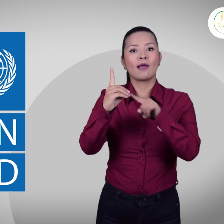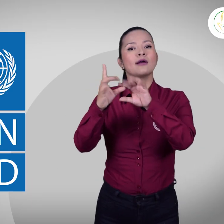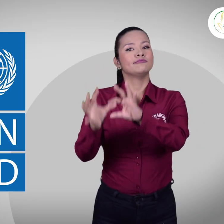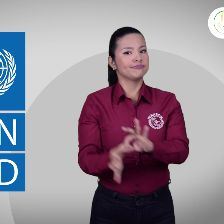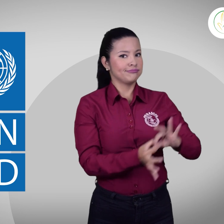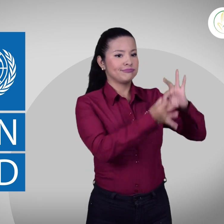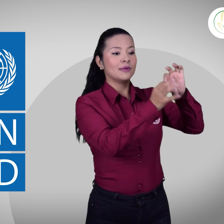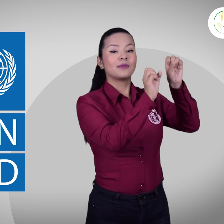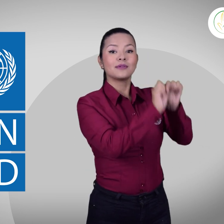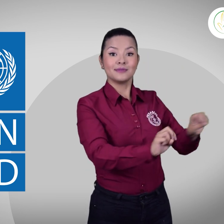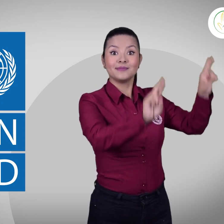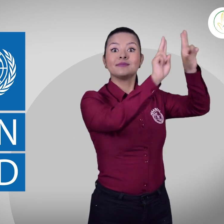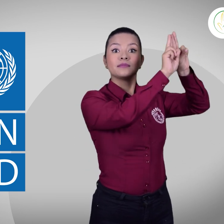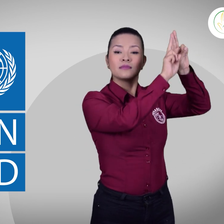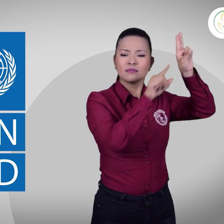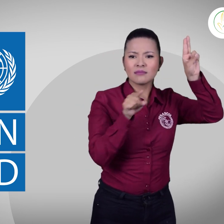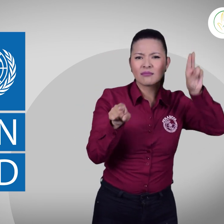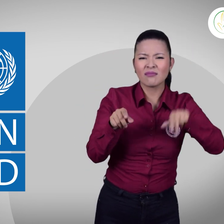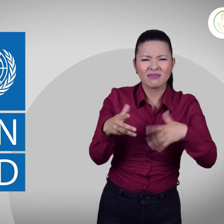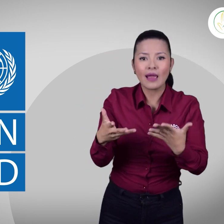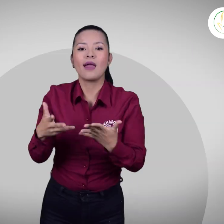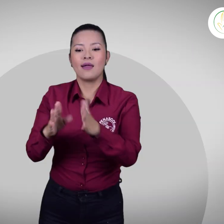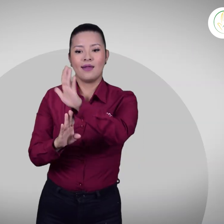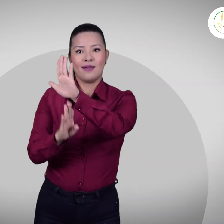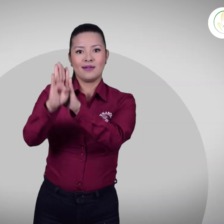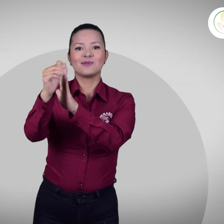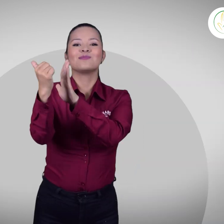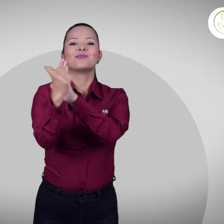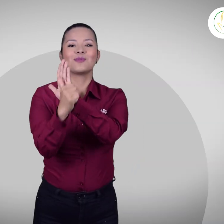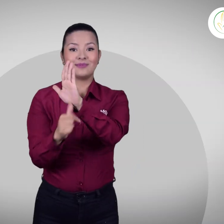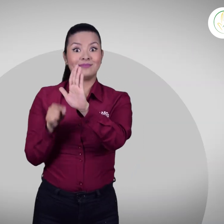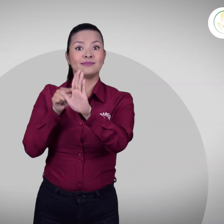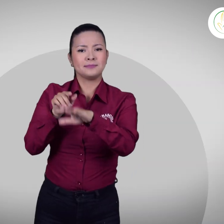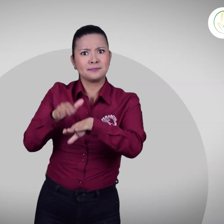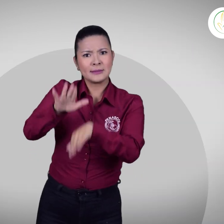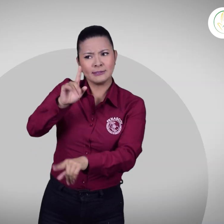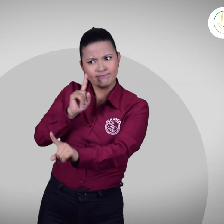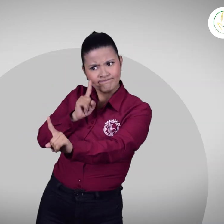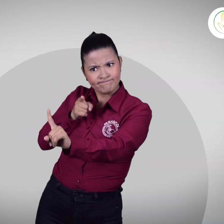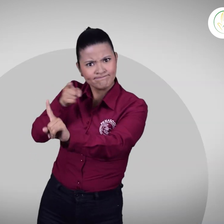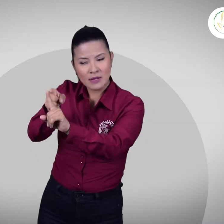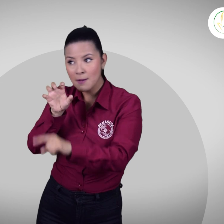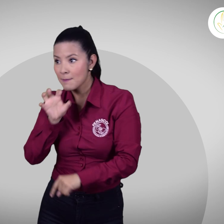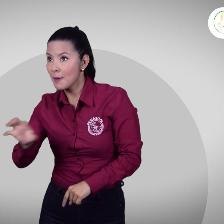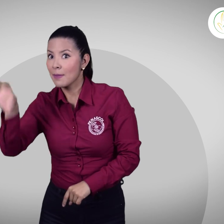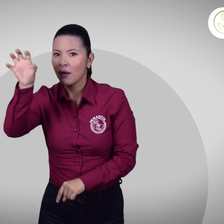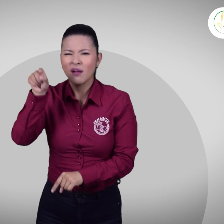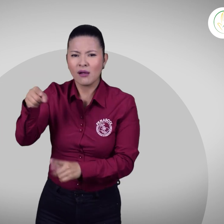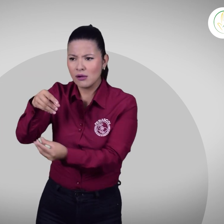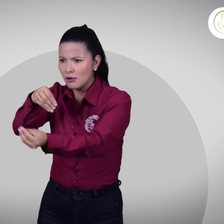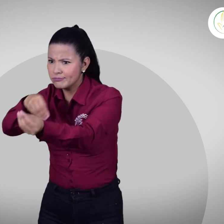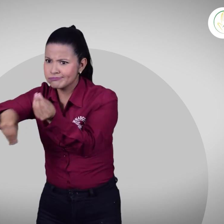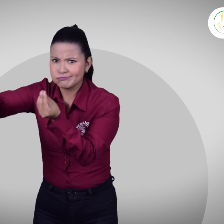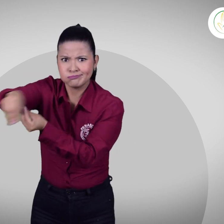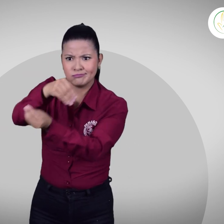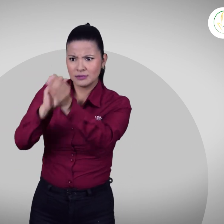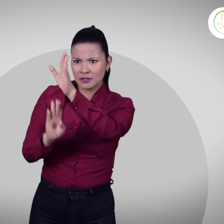El PNUD es el programa de las Naciones Unidas para el desarrollo que